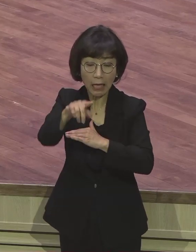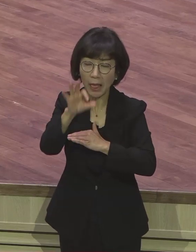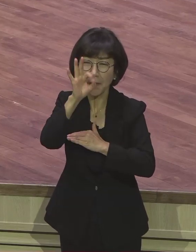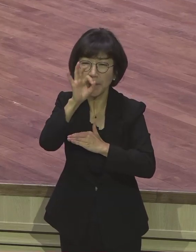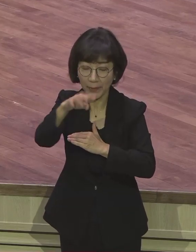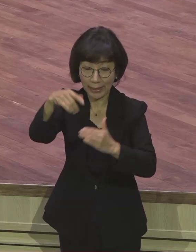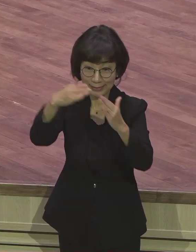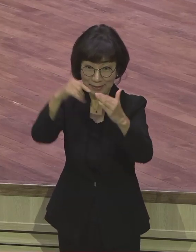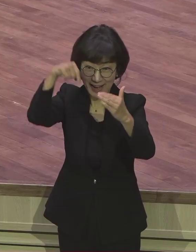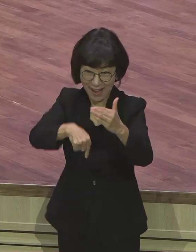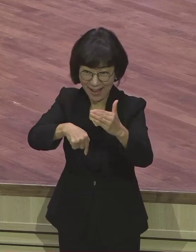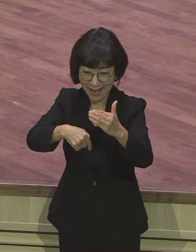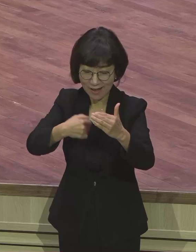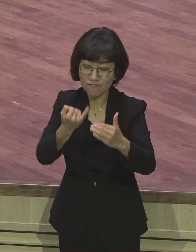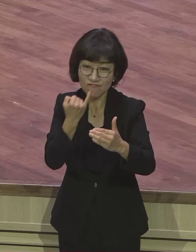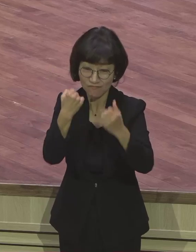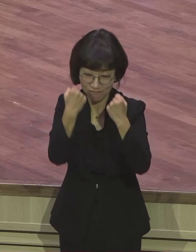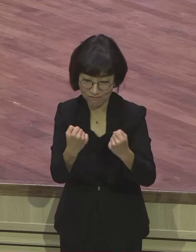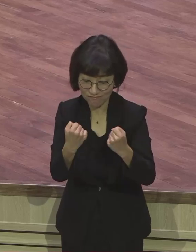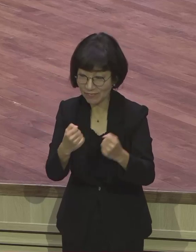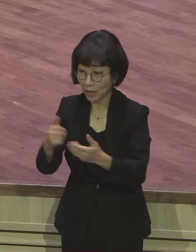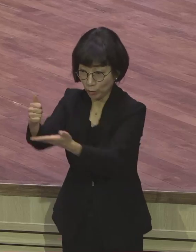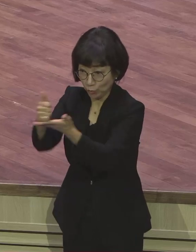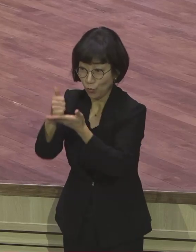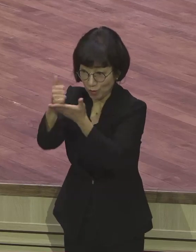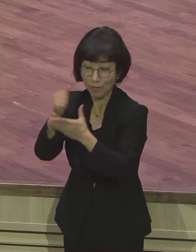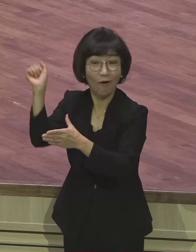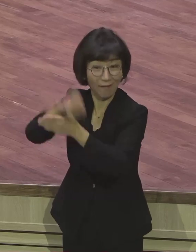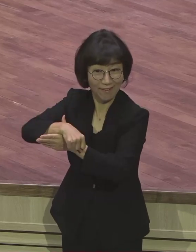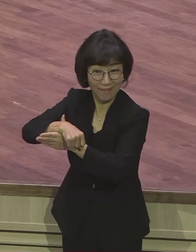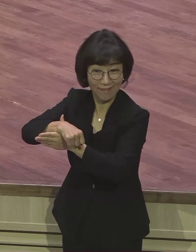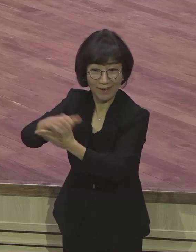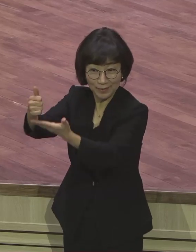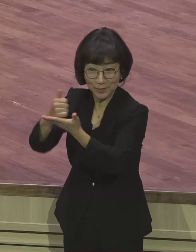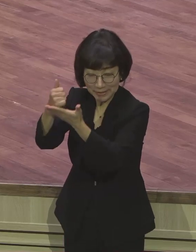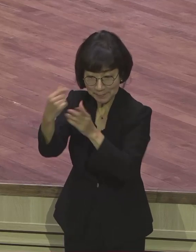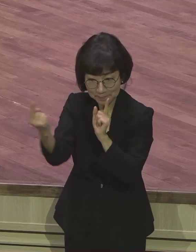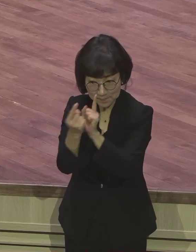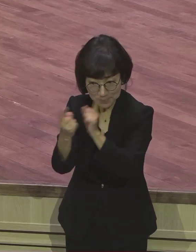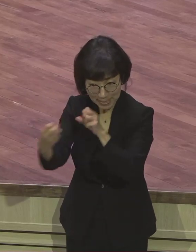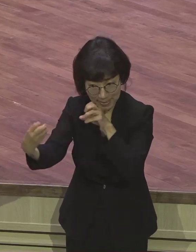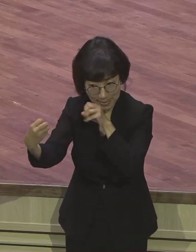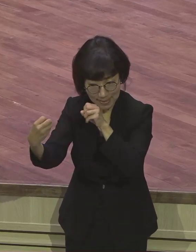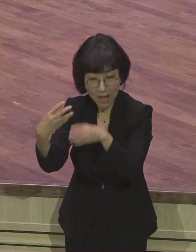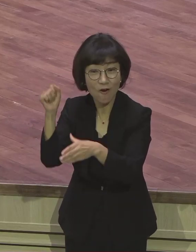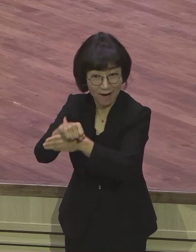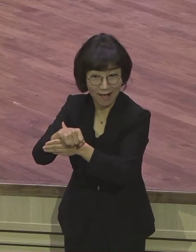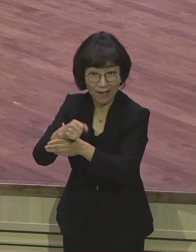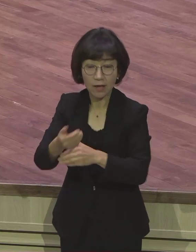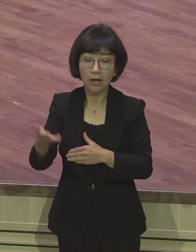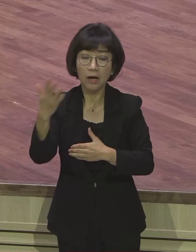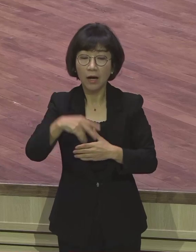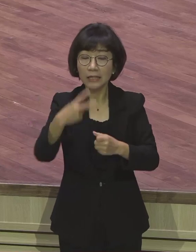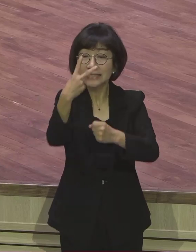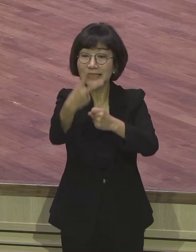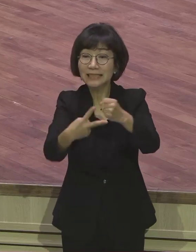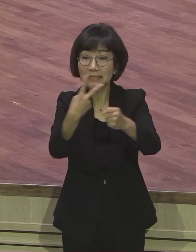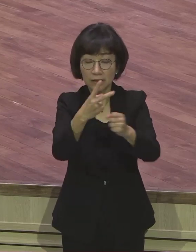증거할 수 있어요. 밖에 나가지는 못하지만은 안에서 마음대로 활동할 수 있어요. 그런데 2년이 지난 지금 이